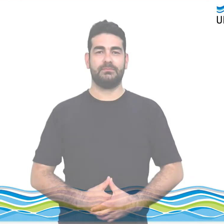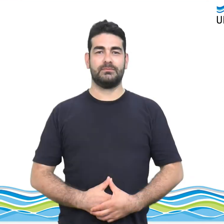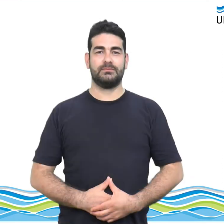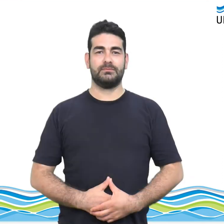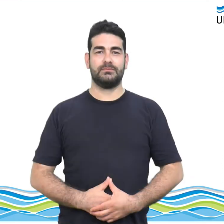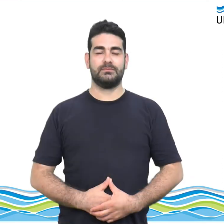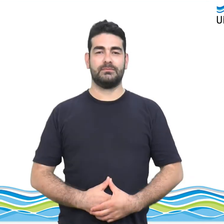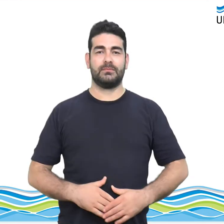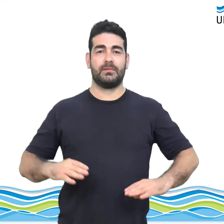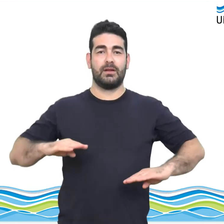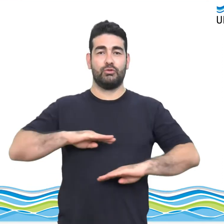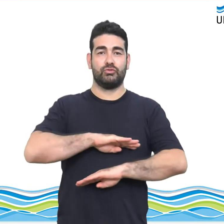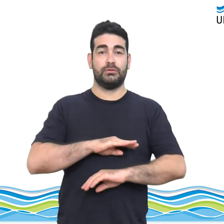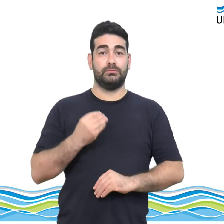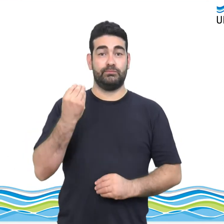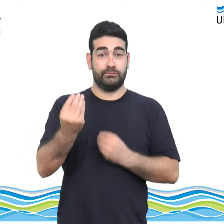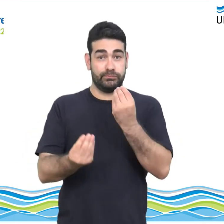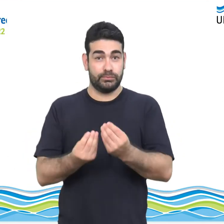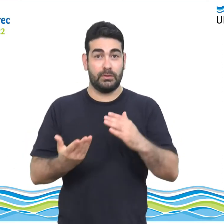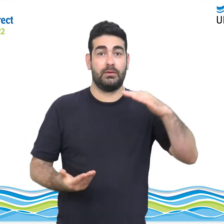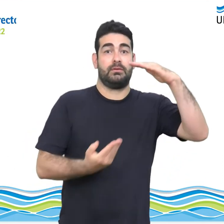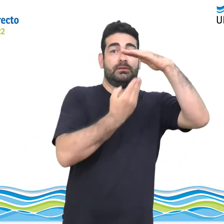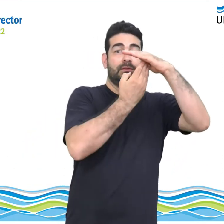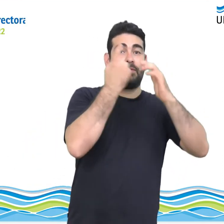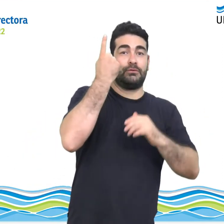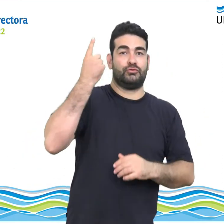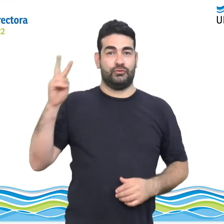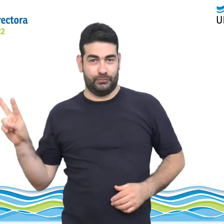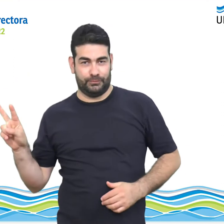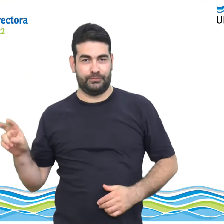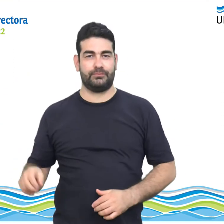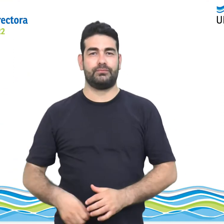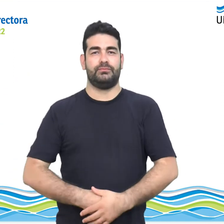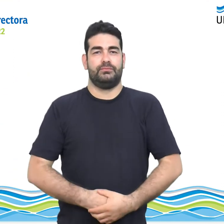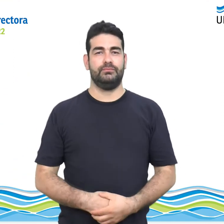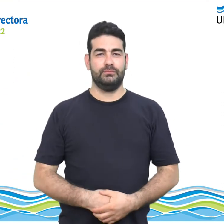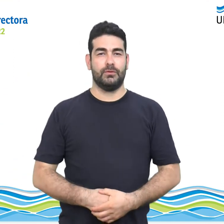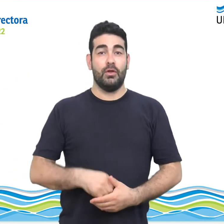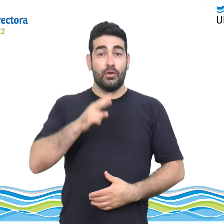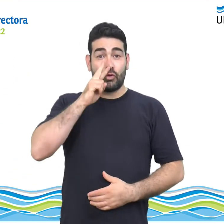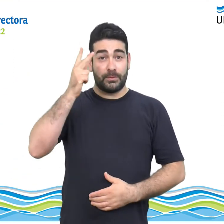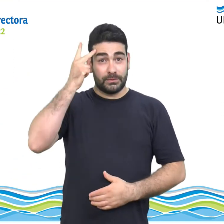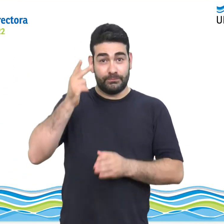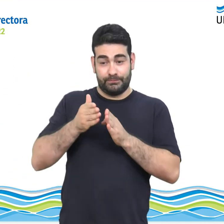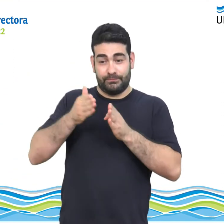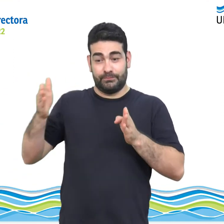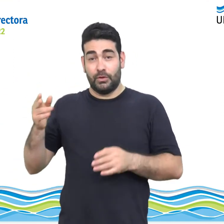Acto de Asunción, Rector y Vicerrectora, periodo 2018-2022